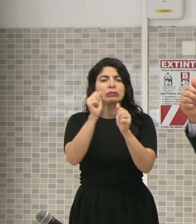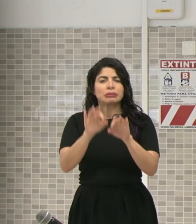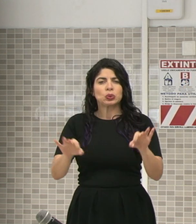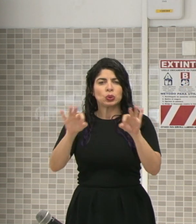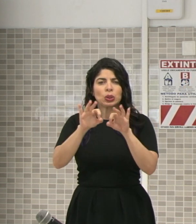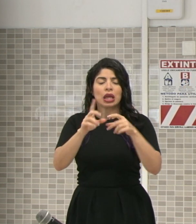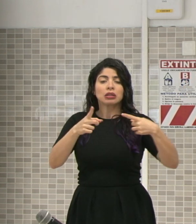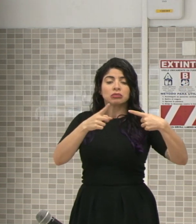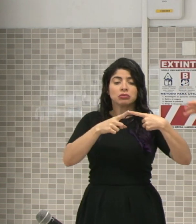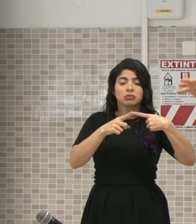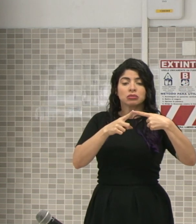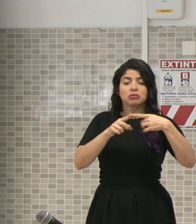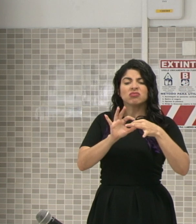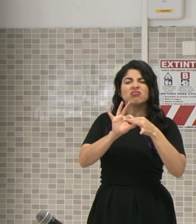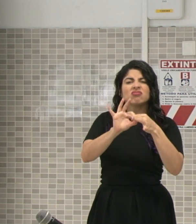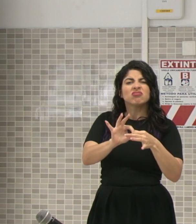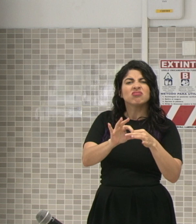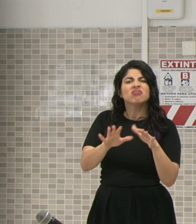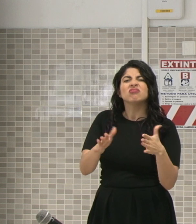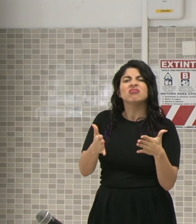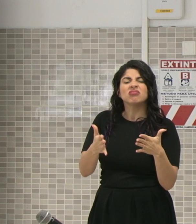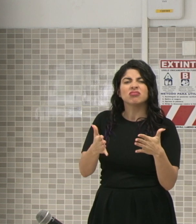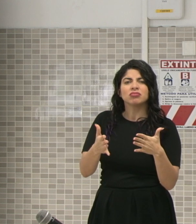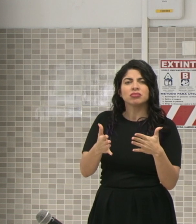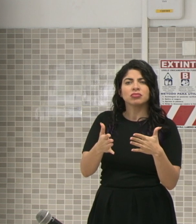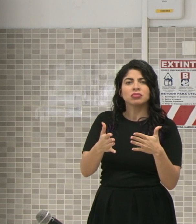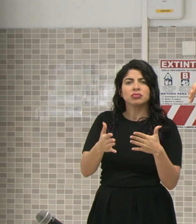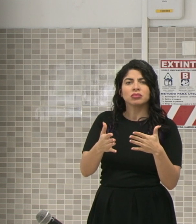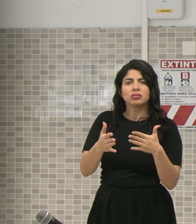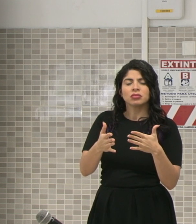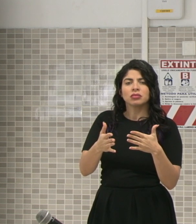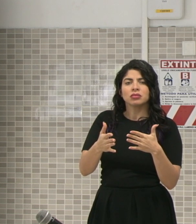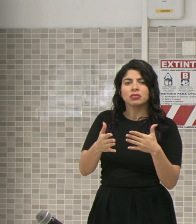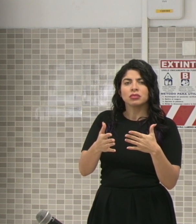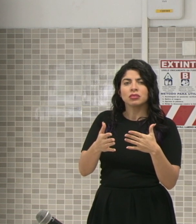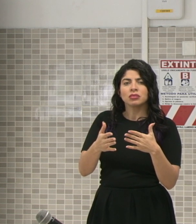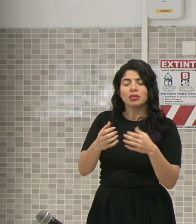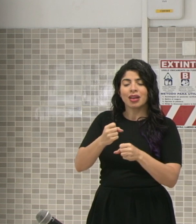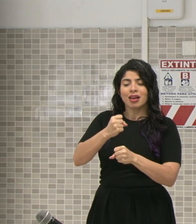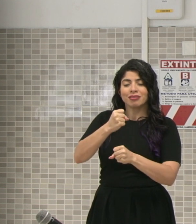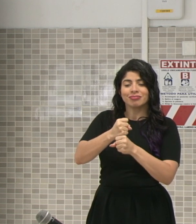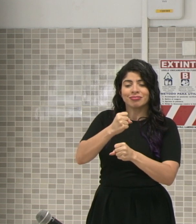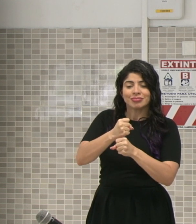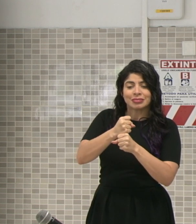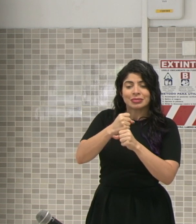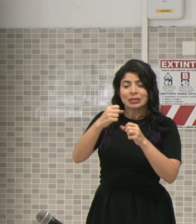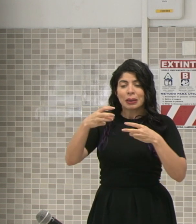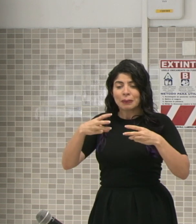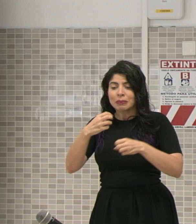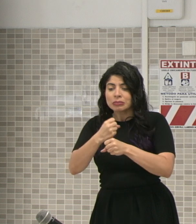Uno, relacionado con cerrar, finiquitar esa operativa, esa mecánica